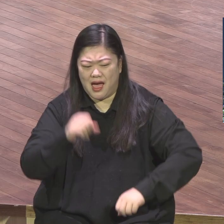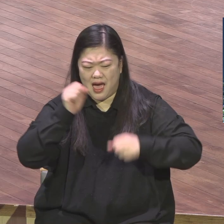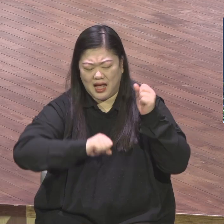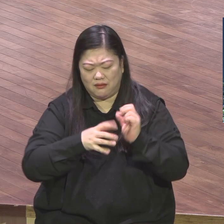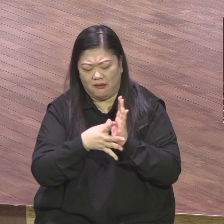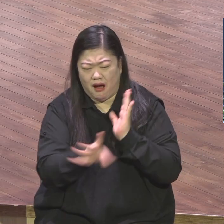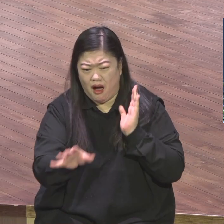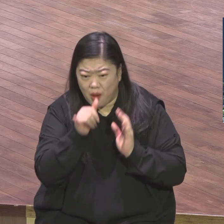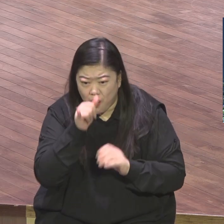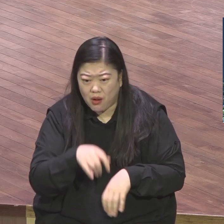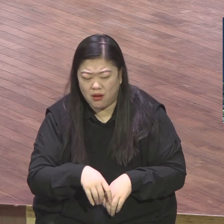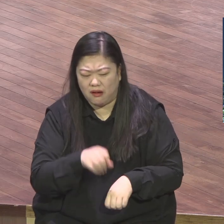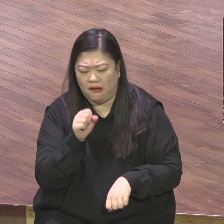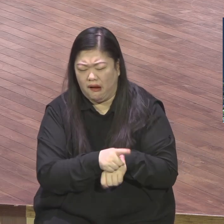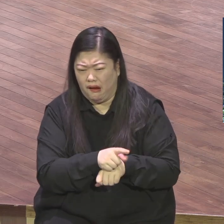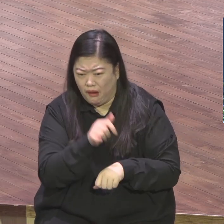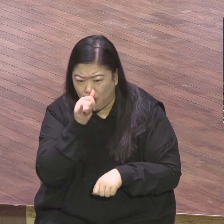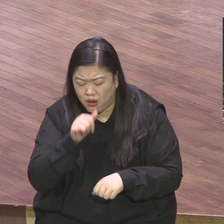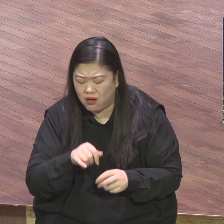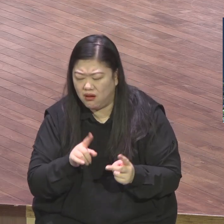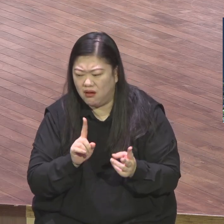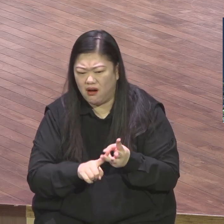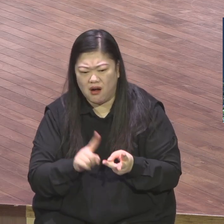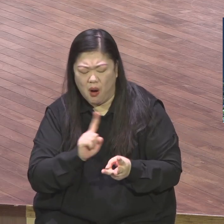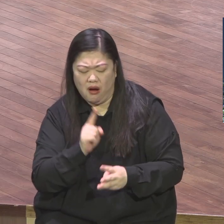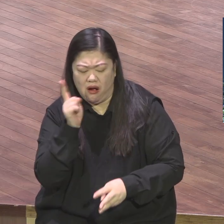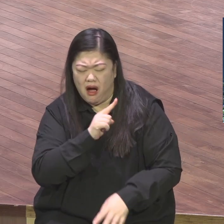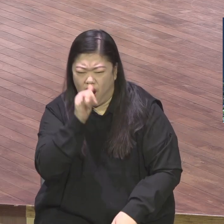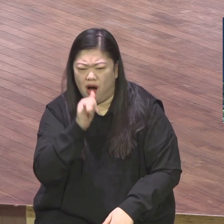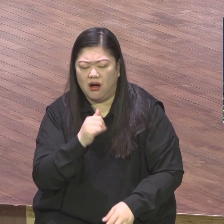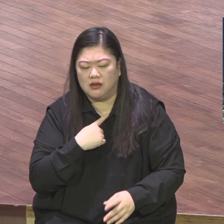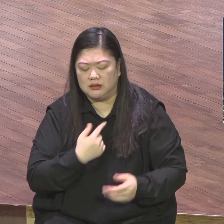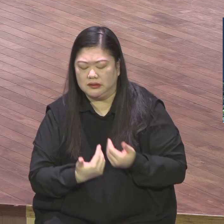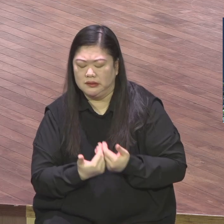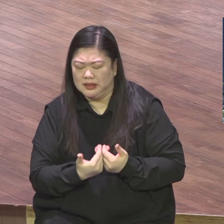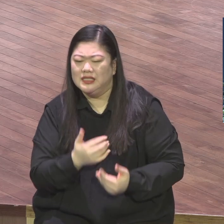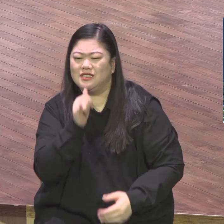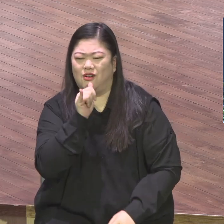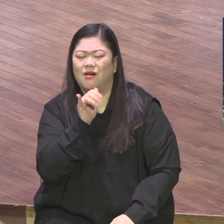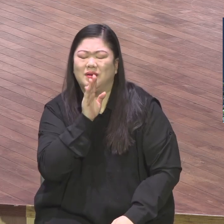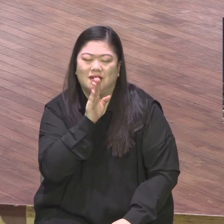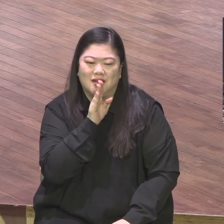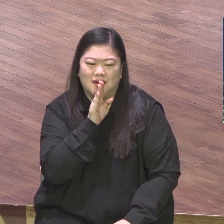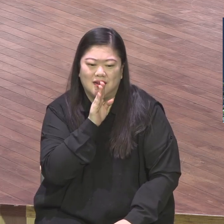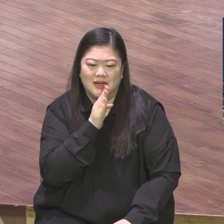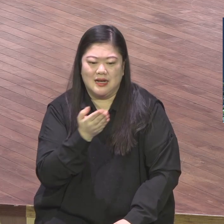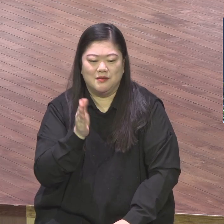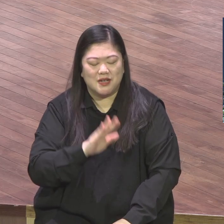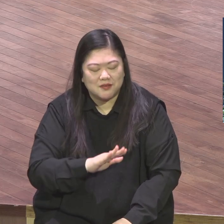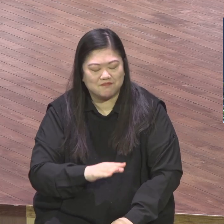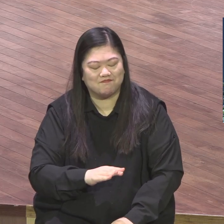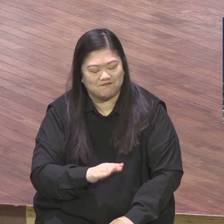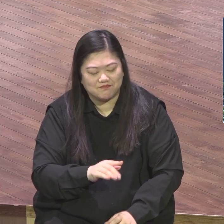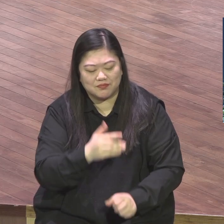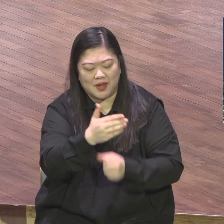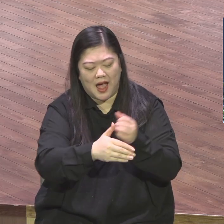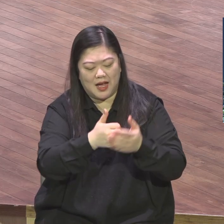복음이에요 그래서 모두 좀 부족해도 서로 이해해주고 세워주고 인정해주고 3일조로 아멘